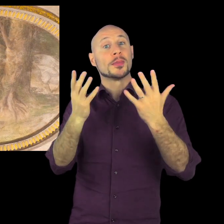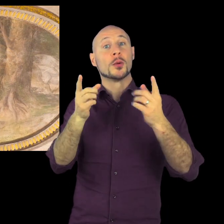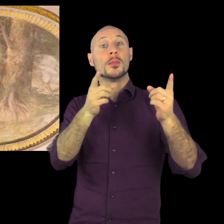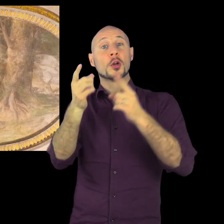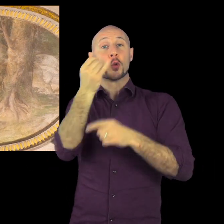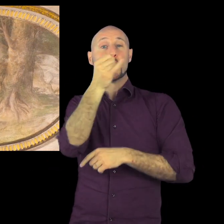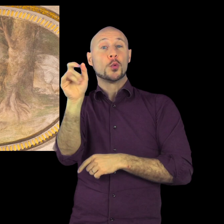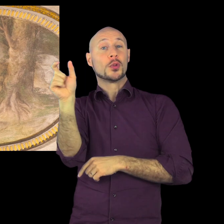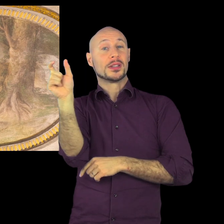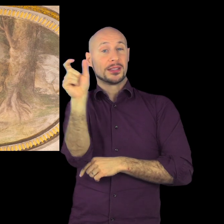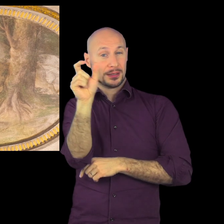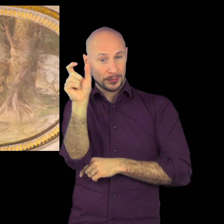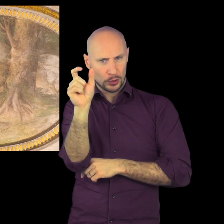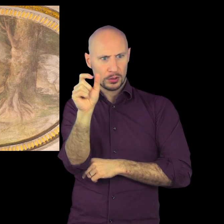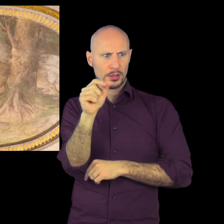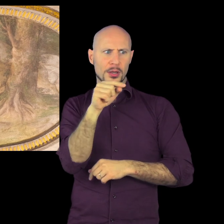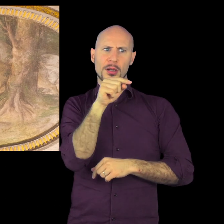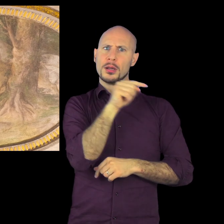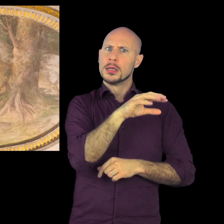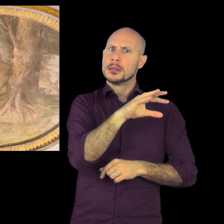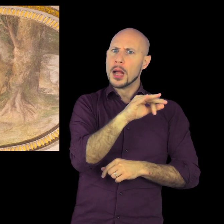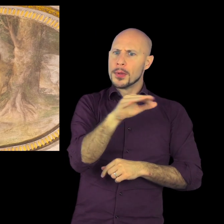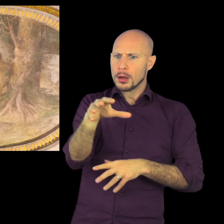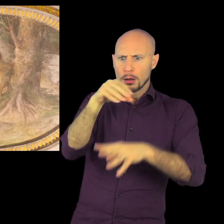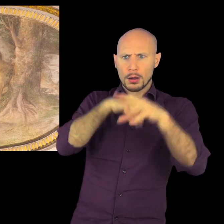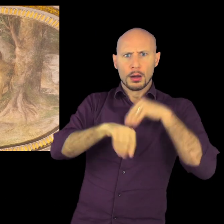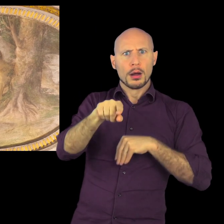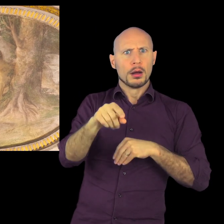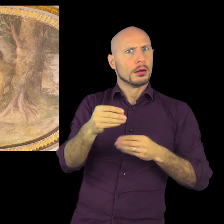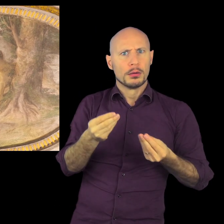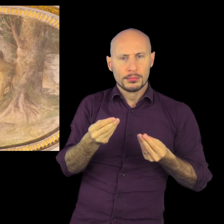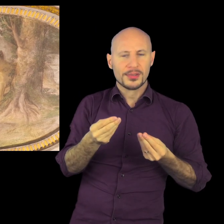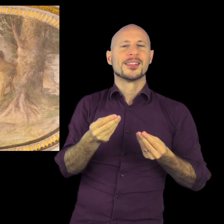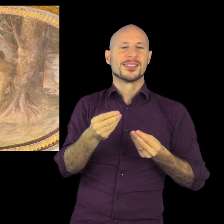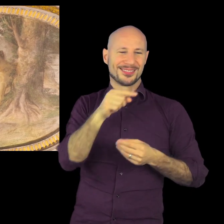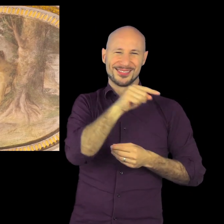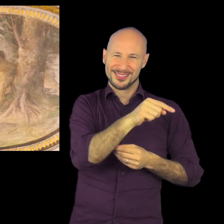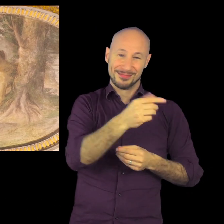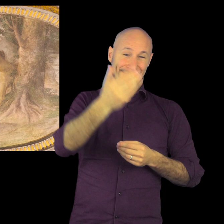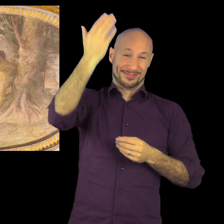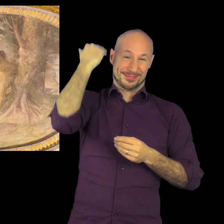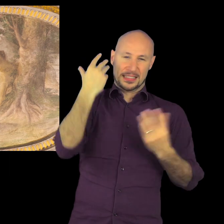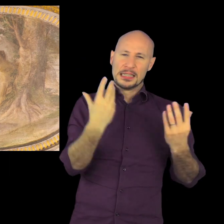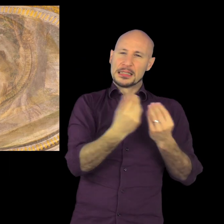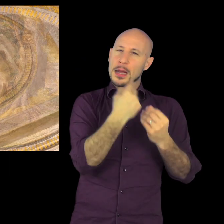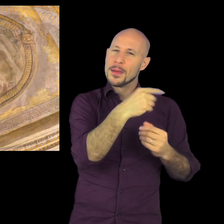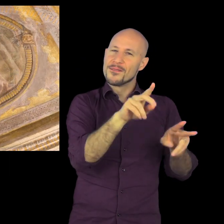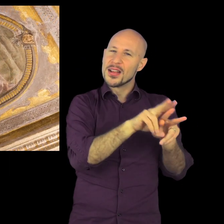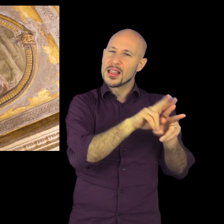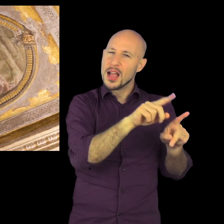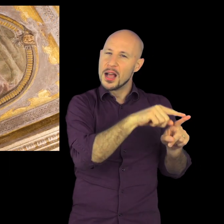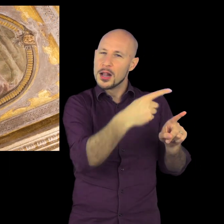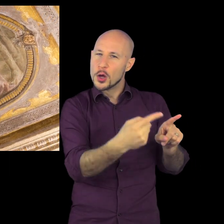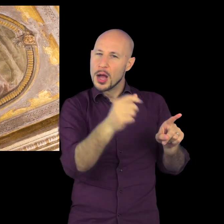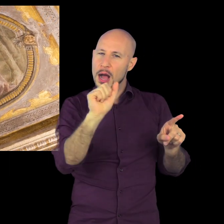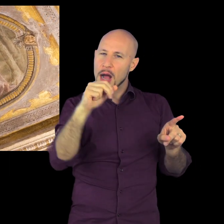vivaci ma al contempo chiare e quest'idea di assoluta illuminazione artificiosa possono considerarsi